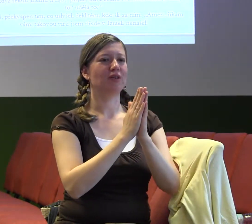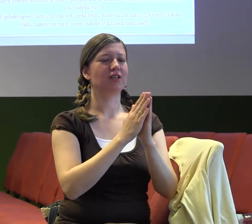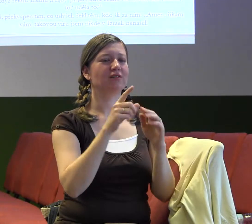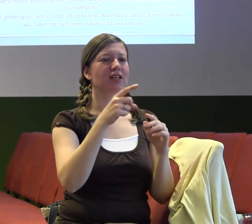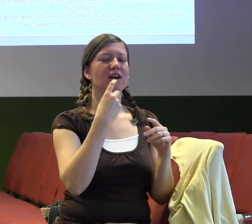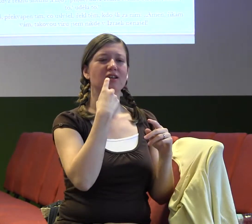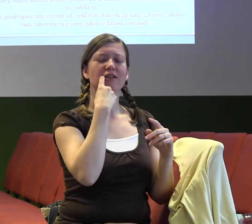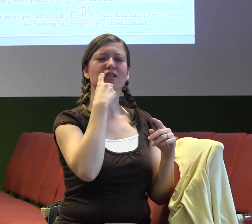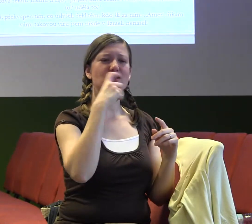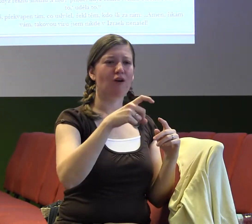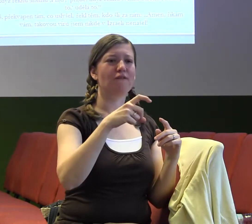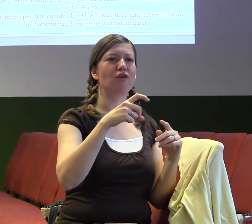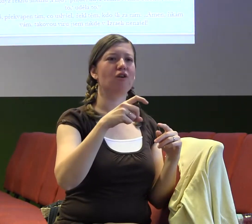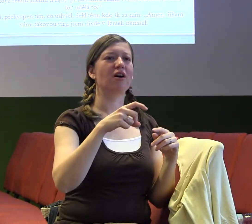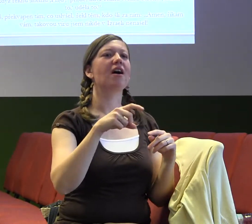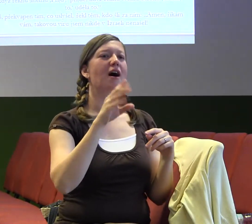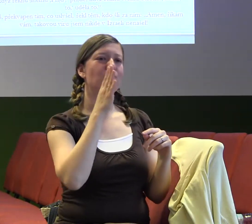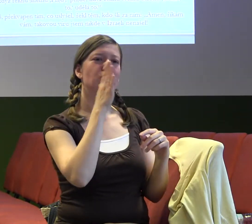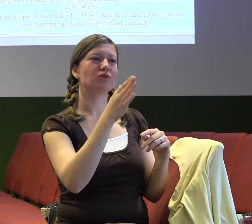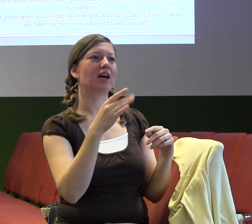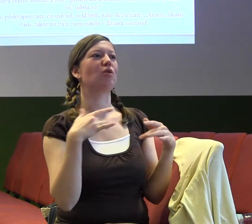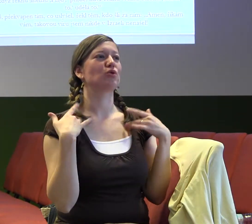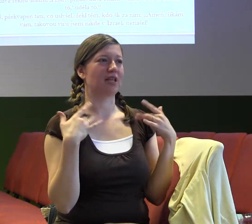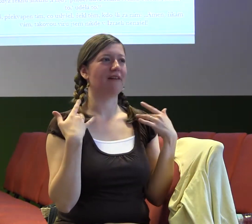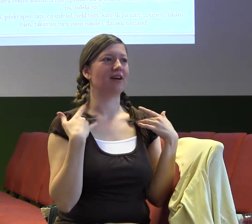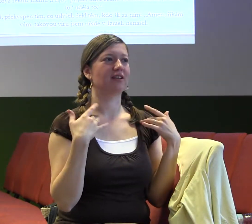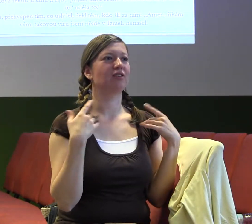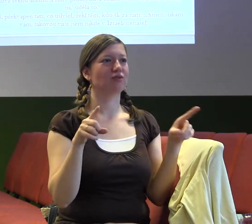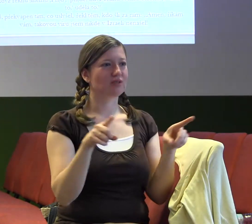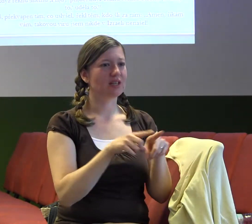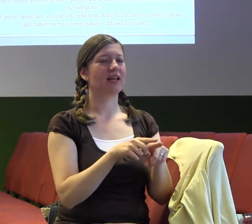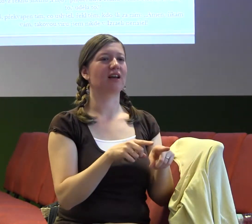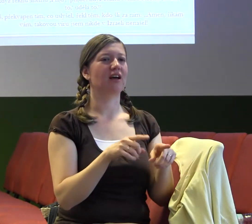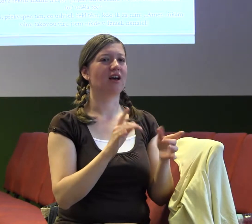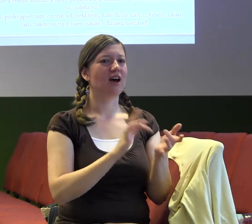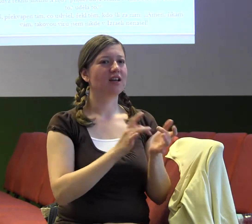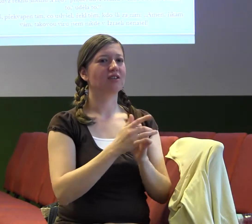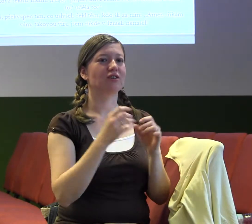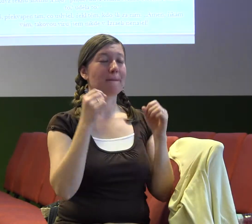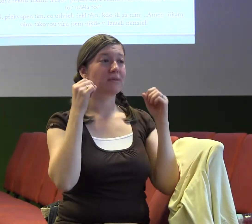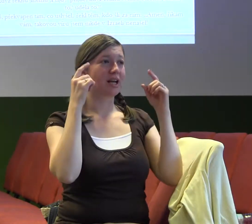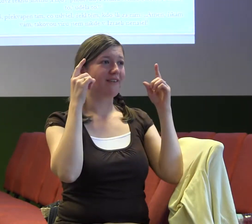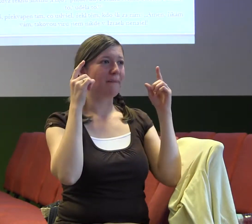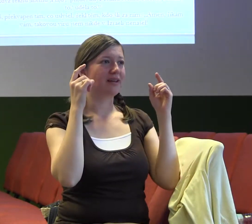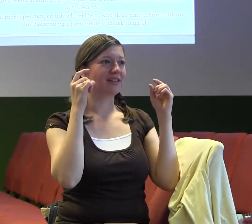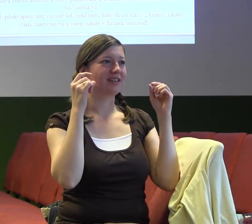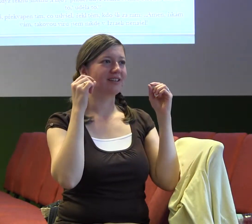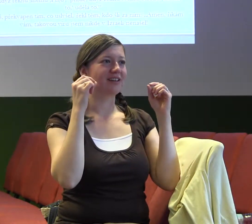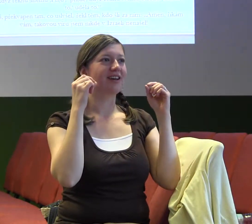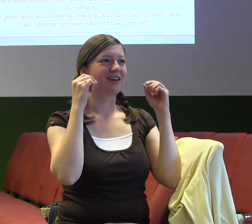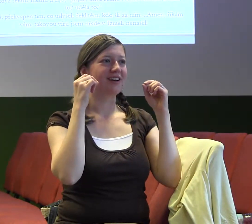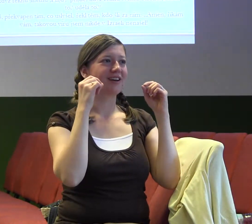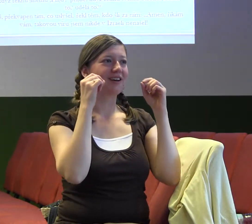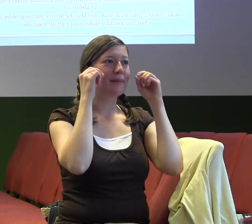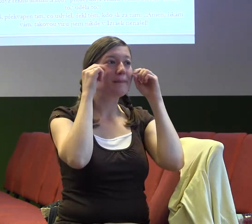a že ta nemoc bude uzdravena. A Ježíš na to reaguje úplně překvapeným údivem a říká, wow, takovou víru